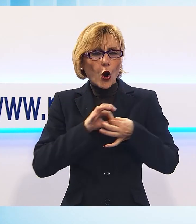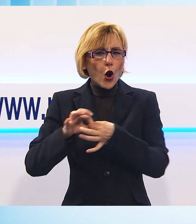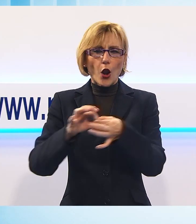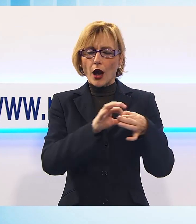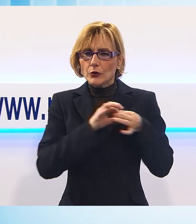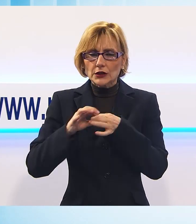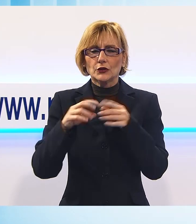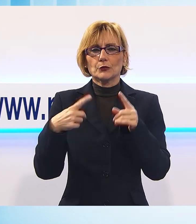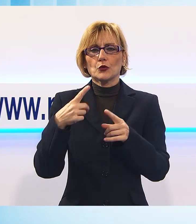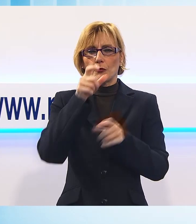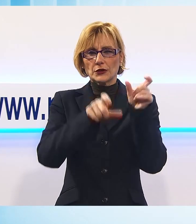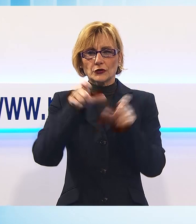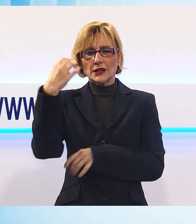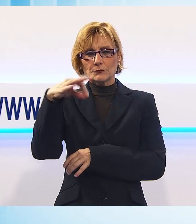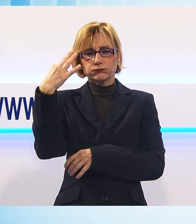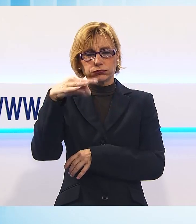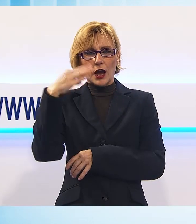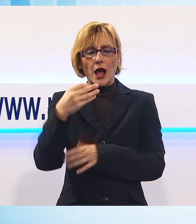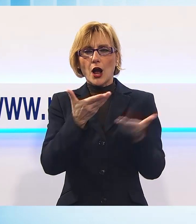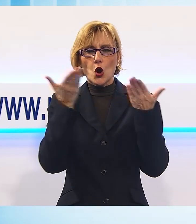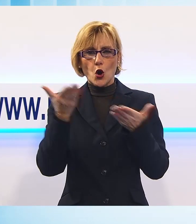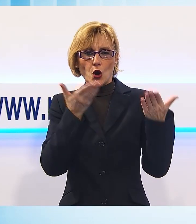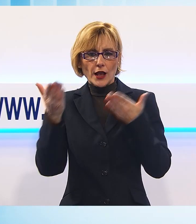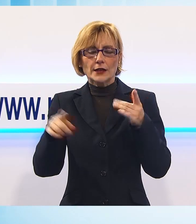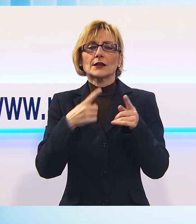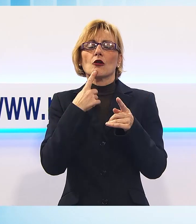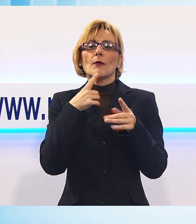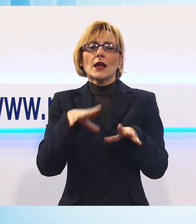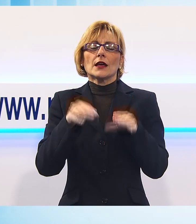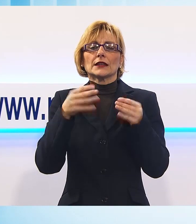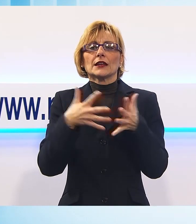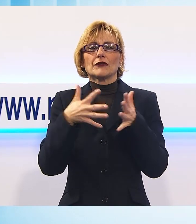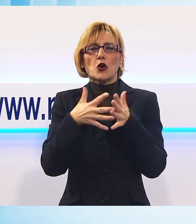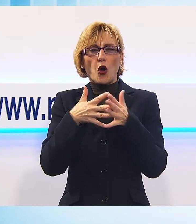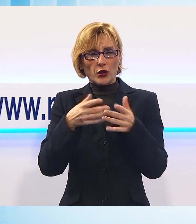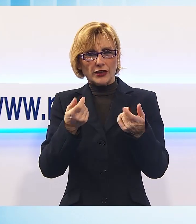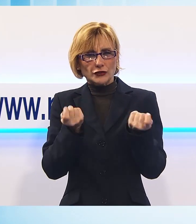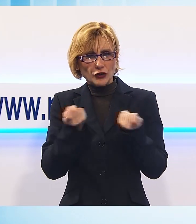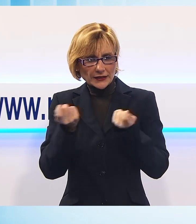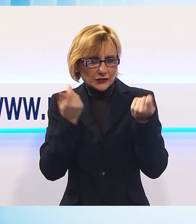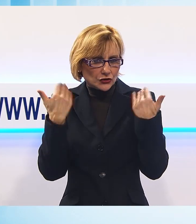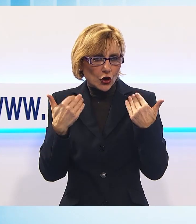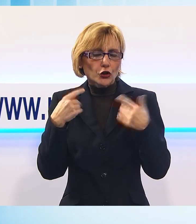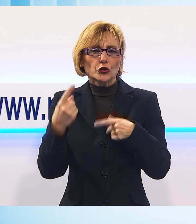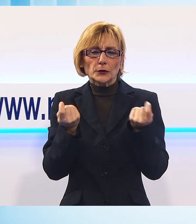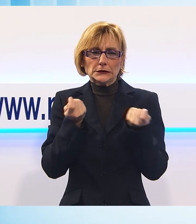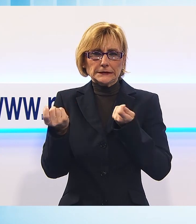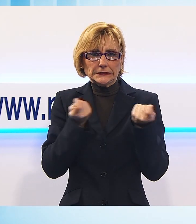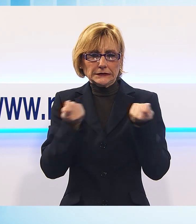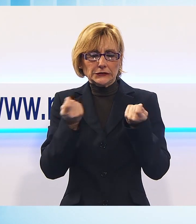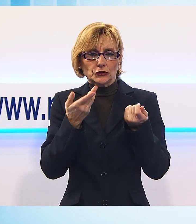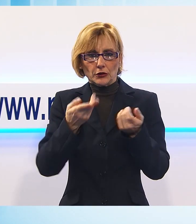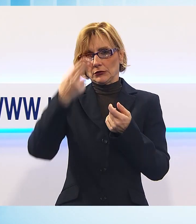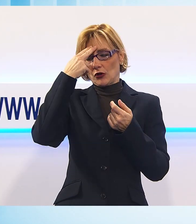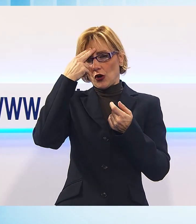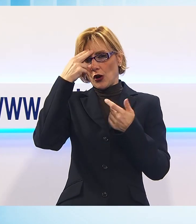'accoglienza ci ha consentito di superare le difficoltà di gestione dei flussi migratori. Ricordo infatti il periodo particolarmente